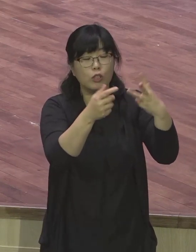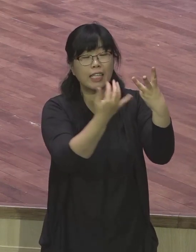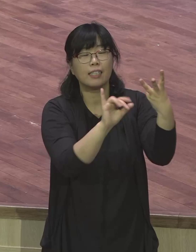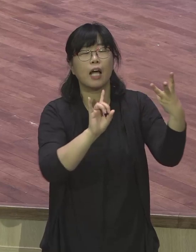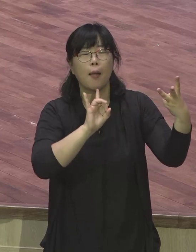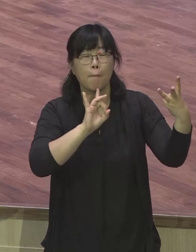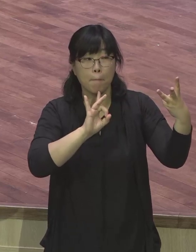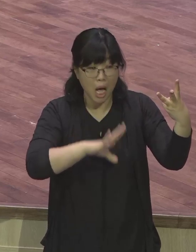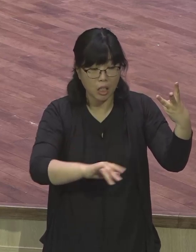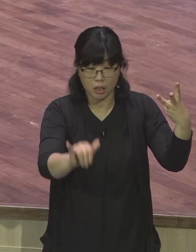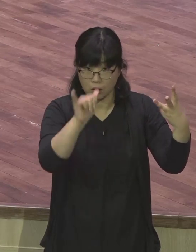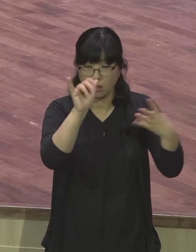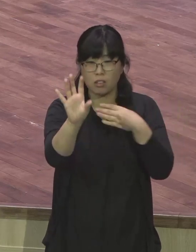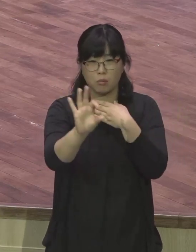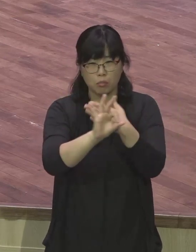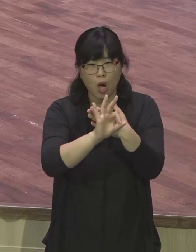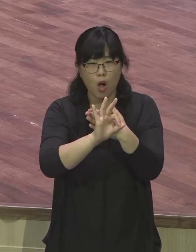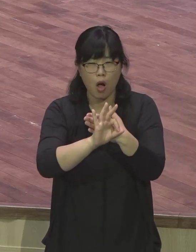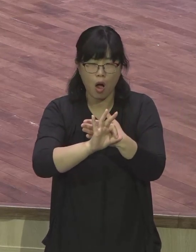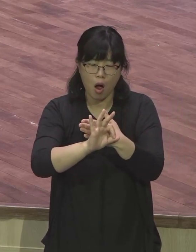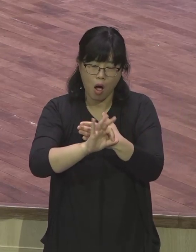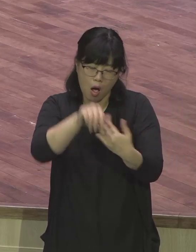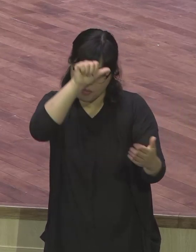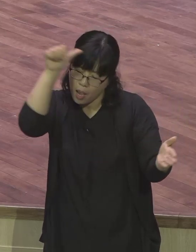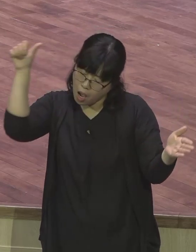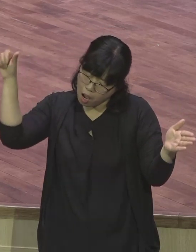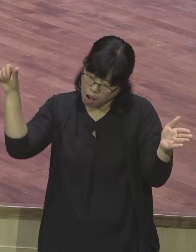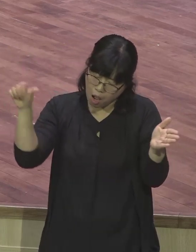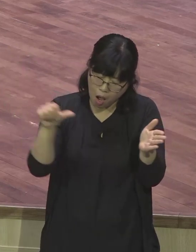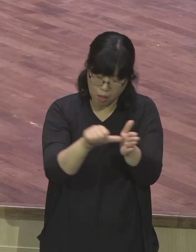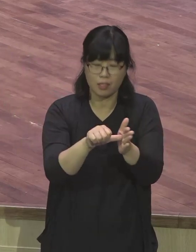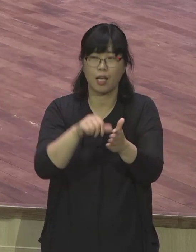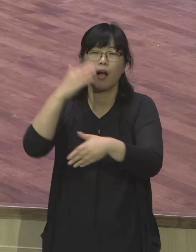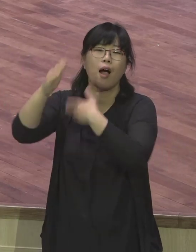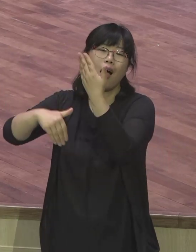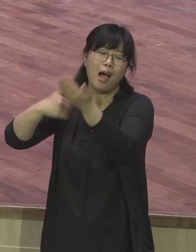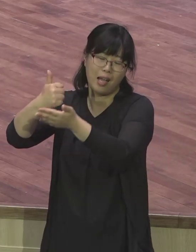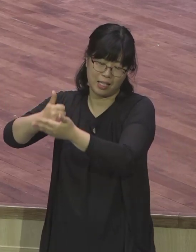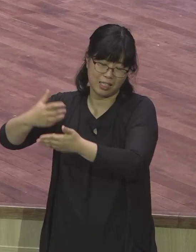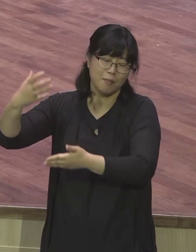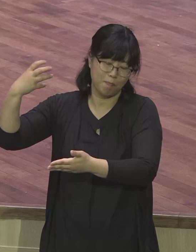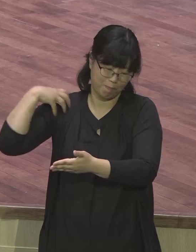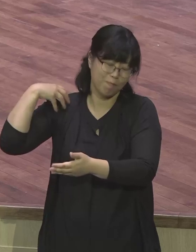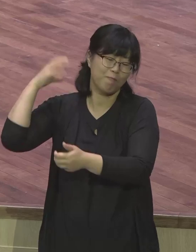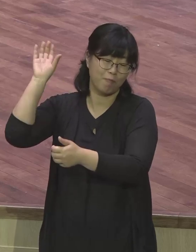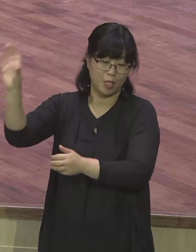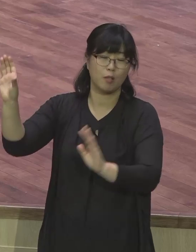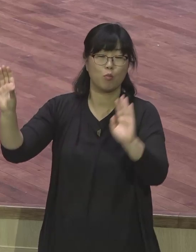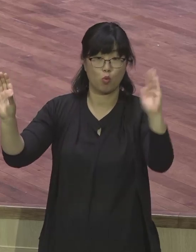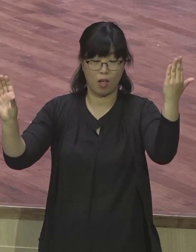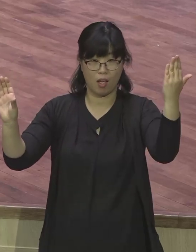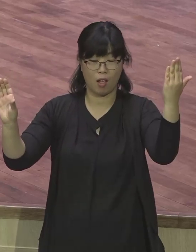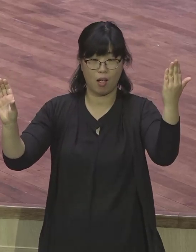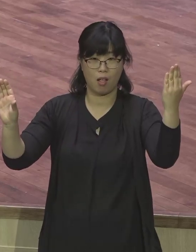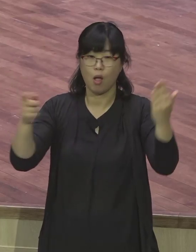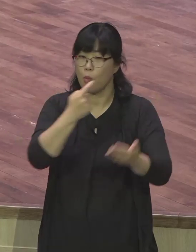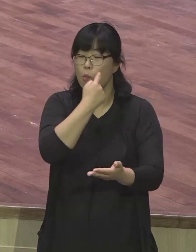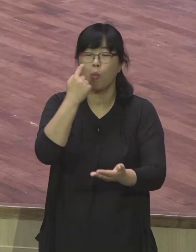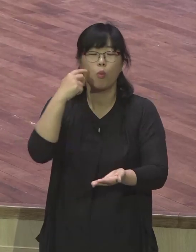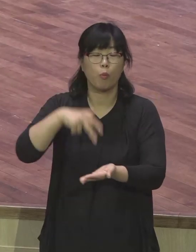축복을 많이 주신다는 의미도 있지만 하나님의 마음과 사람의 시선은 불신자 전도 속에 있고 영혼 구원 속에